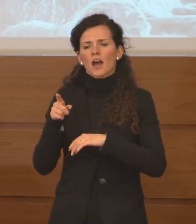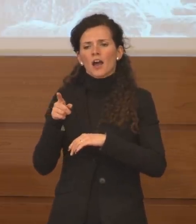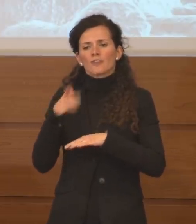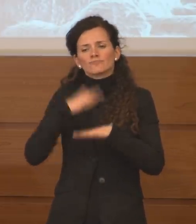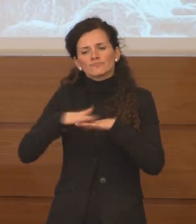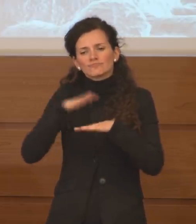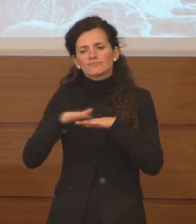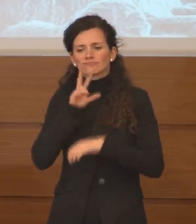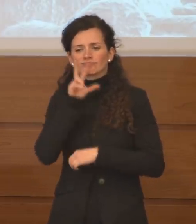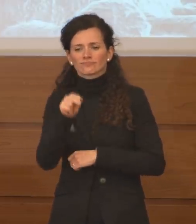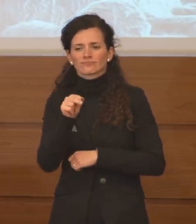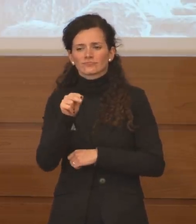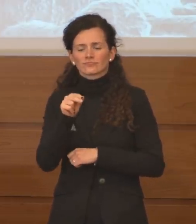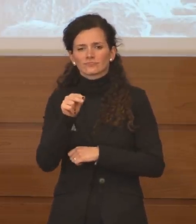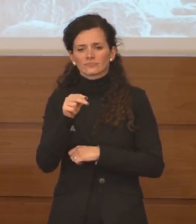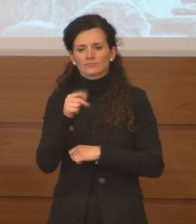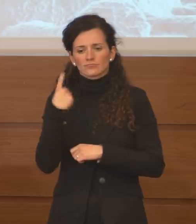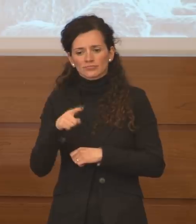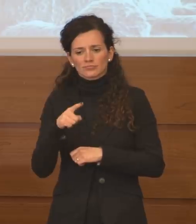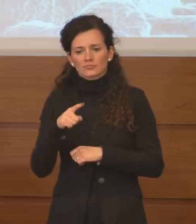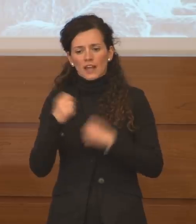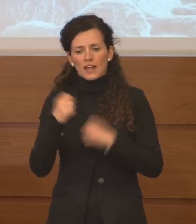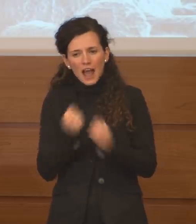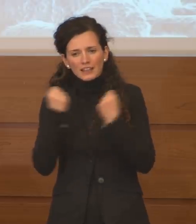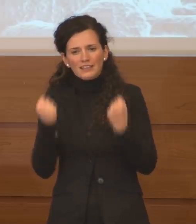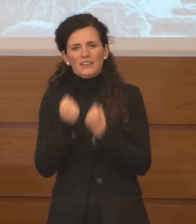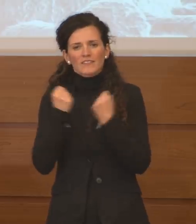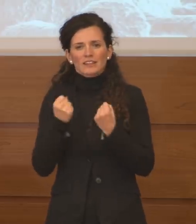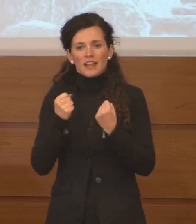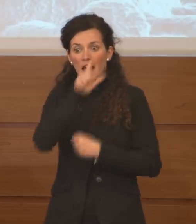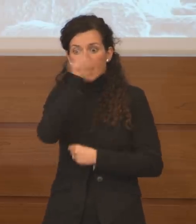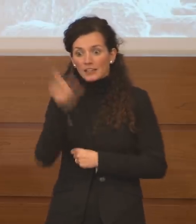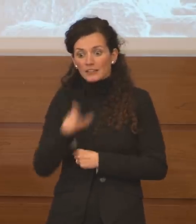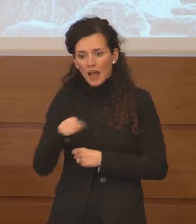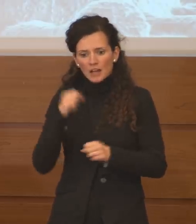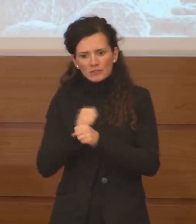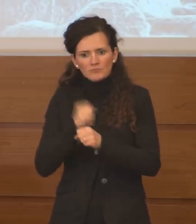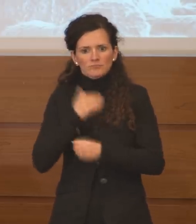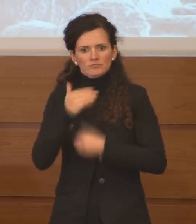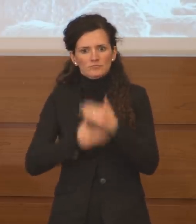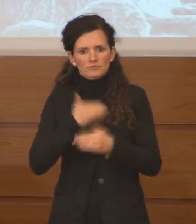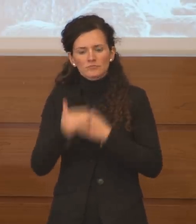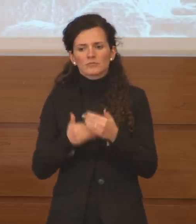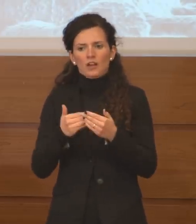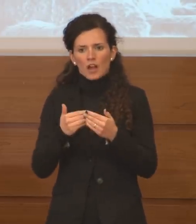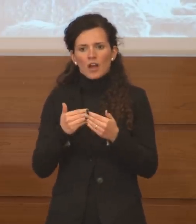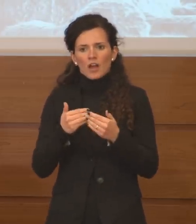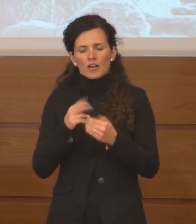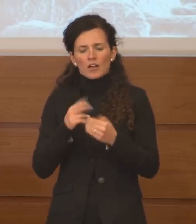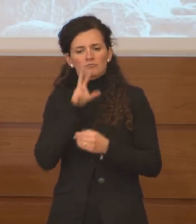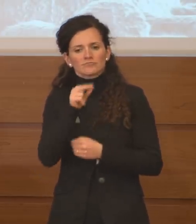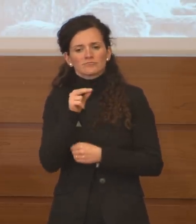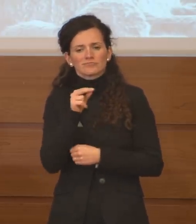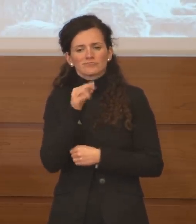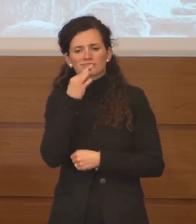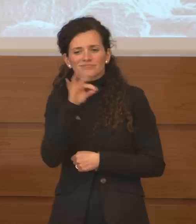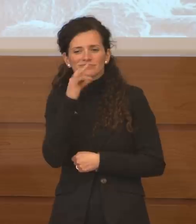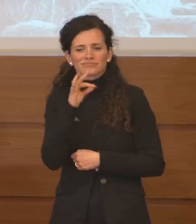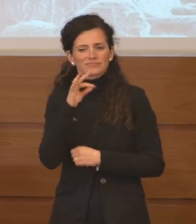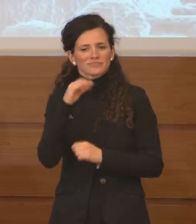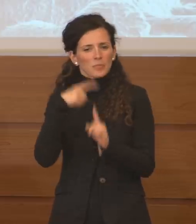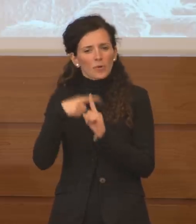l'attività che è stata condotta dal nostro Paese per confinare il contagio definendo